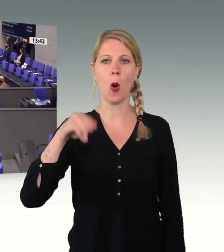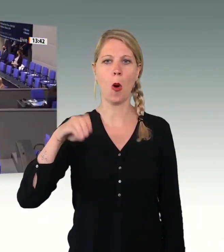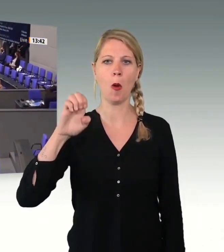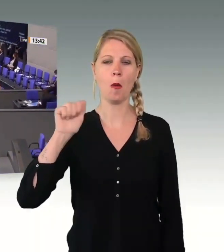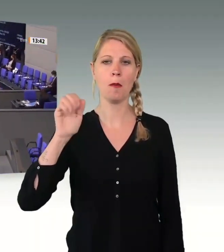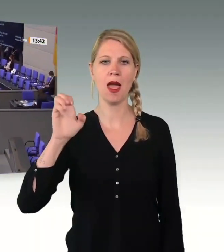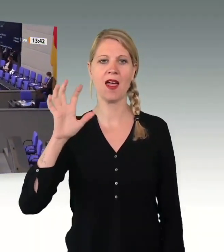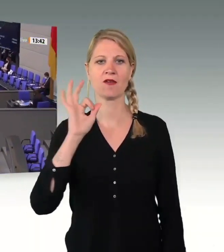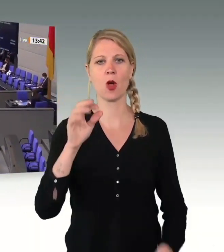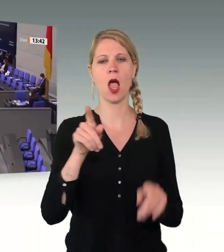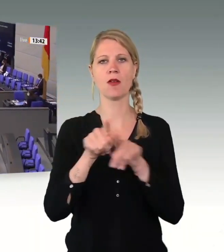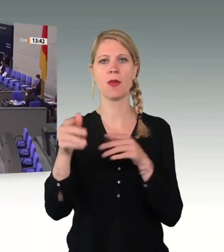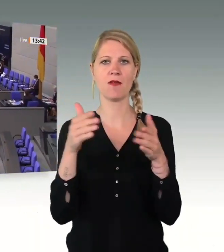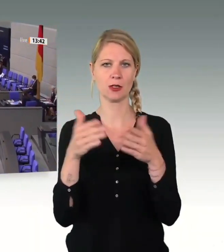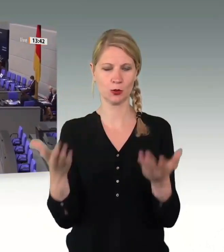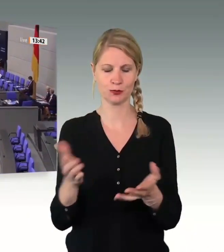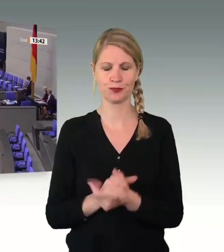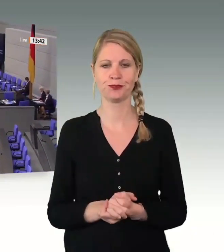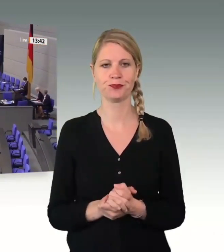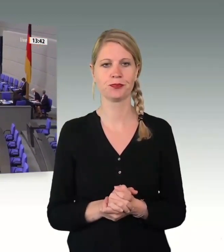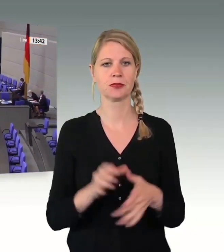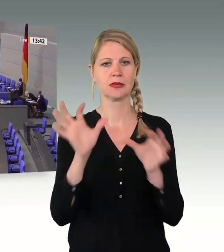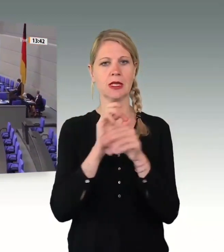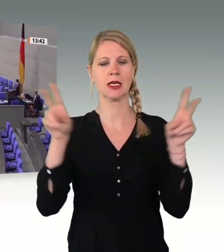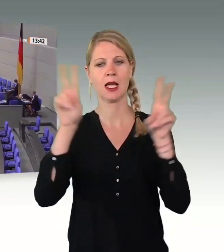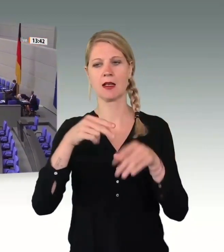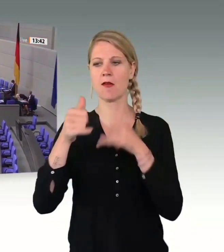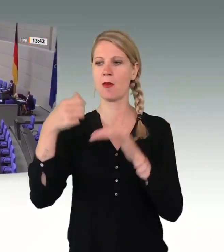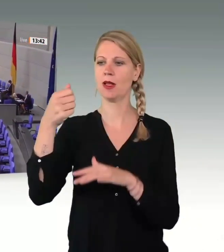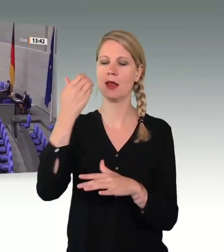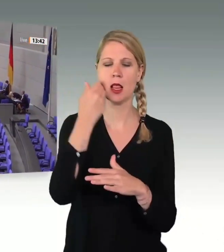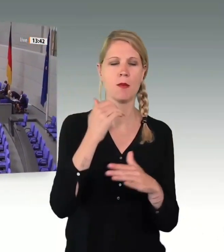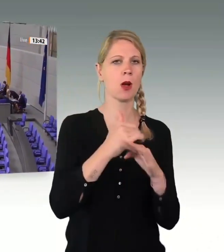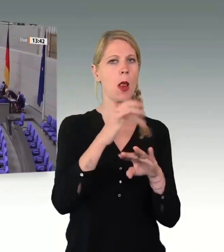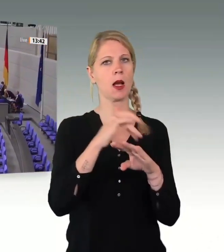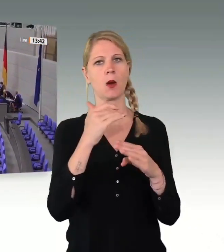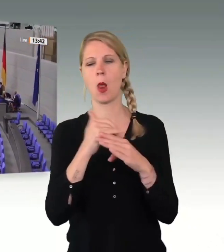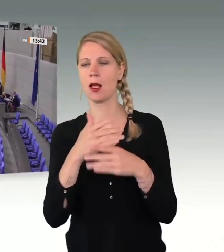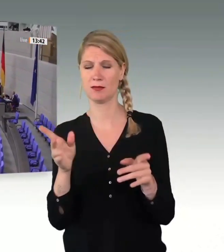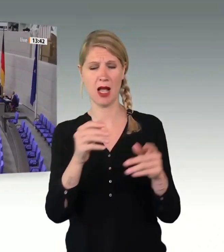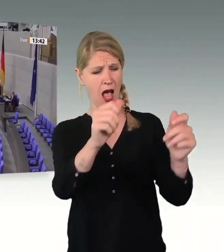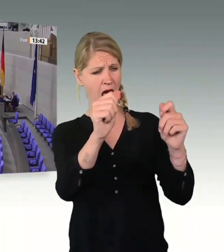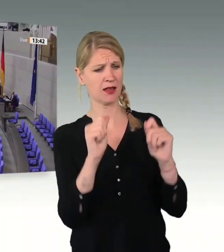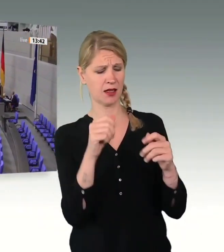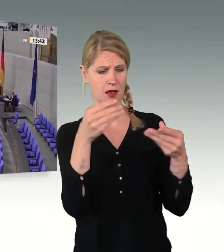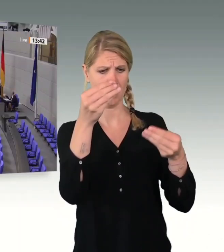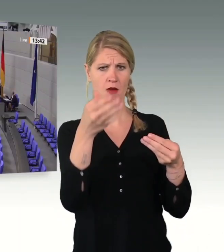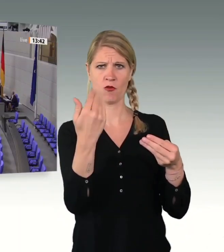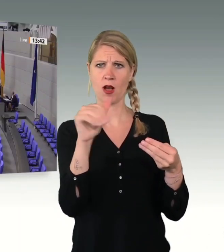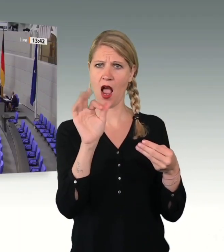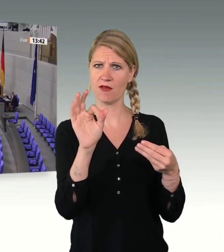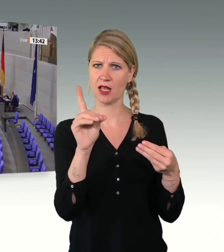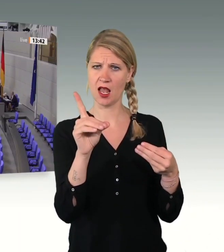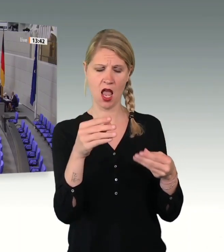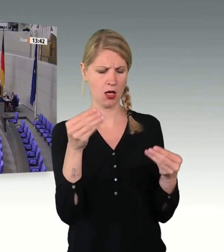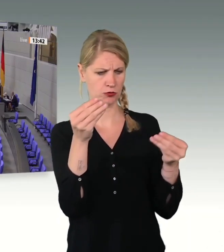Sehr geehrte Frau Präsidentin! Verehrte Kolleginnen und Kollegen! Wenn ich mir den Antrag der AfD anschaue, denke